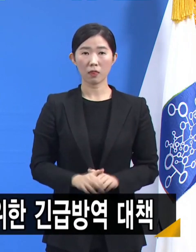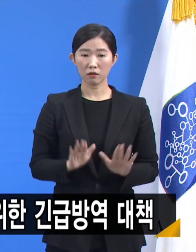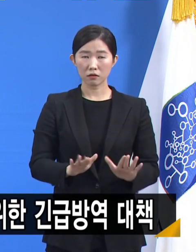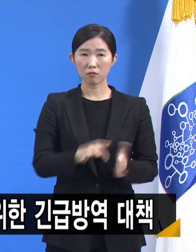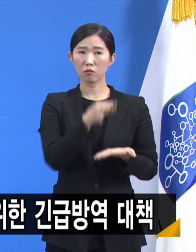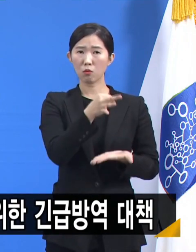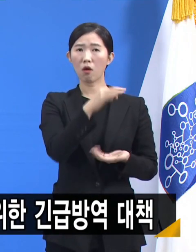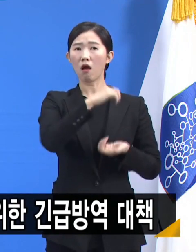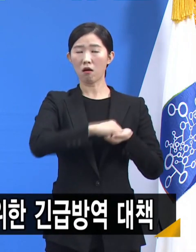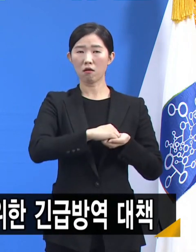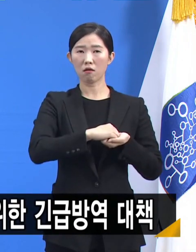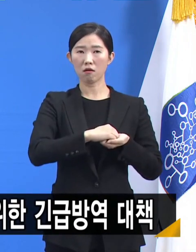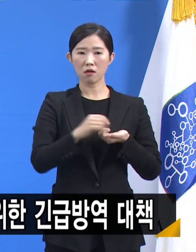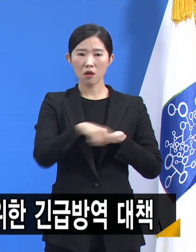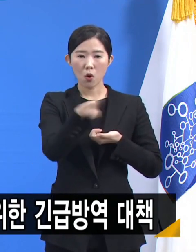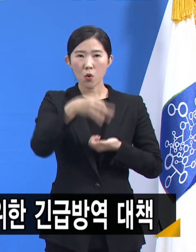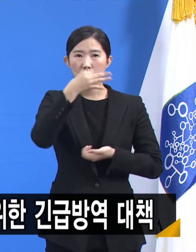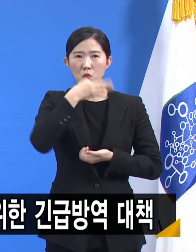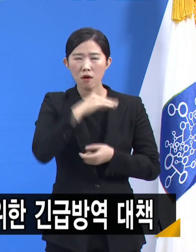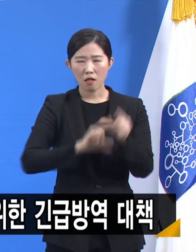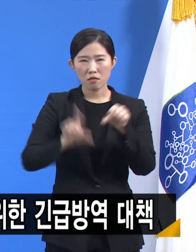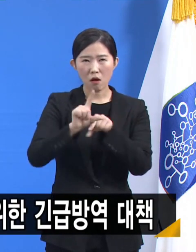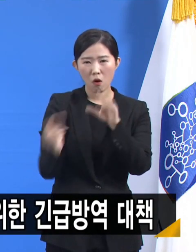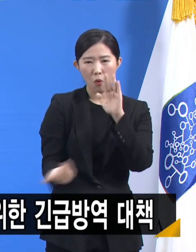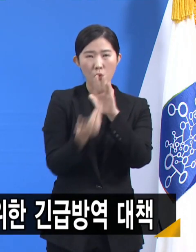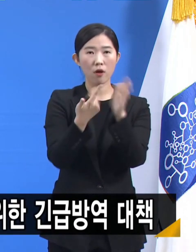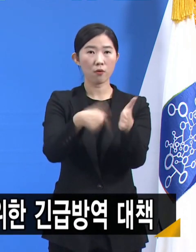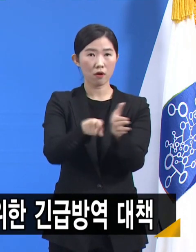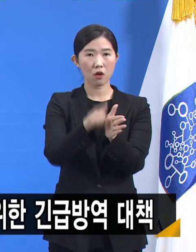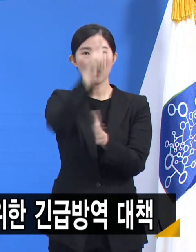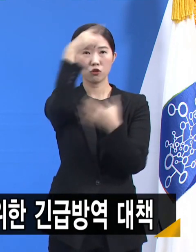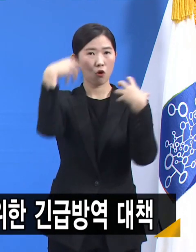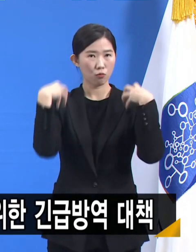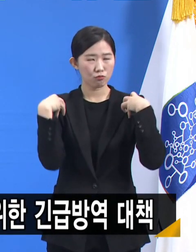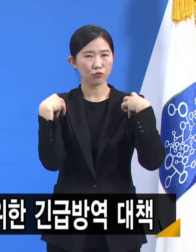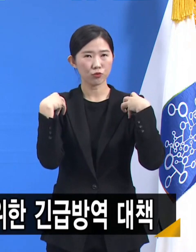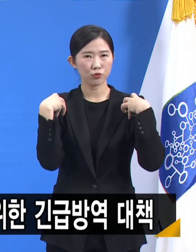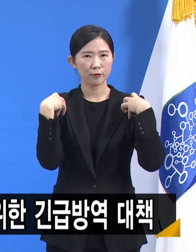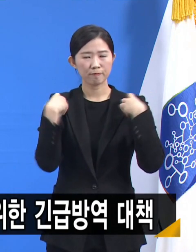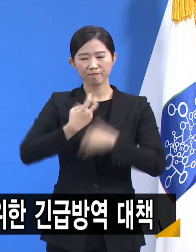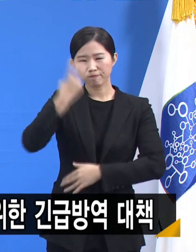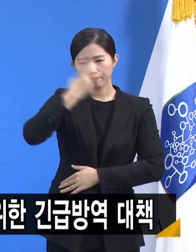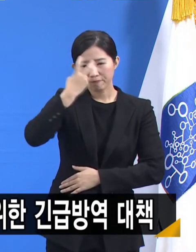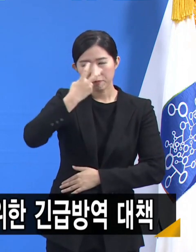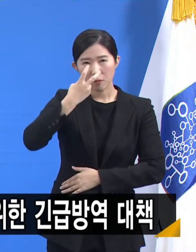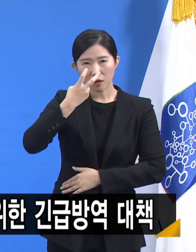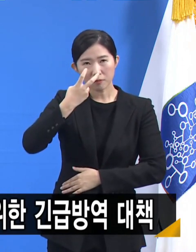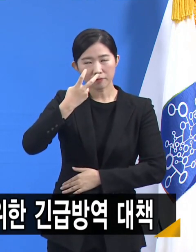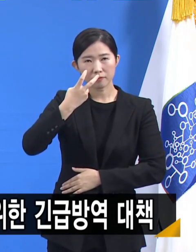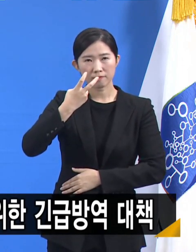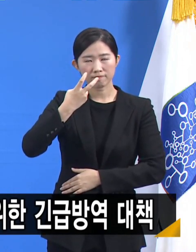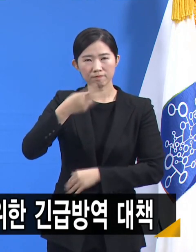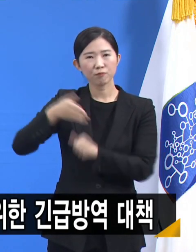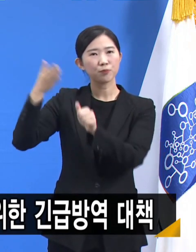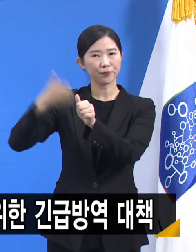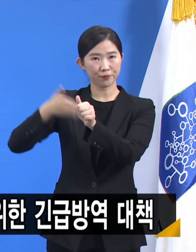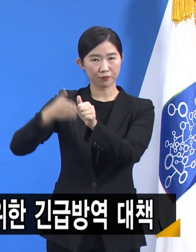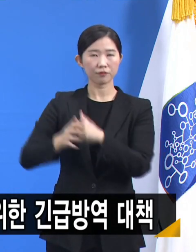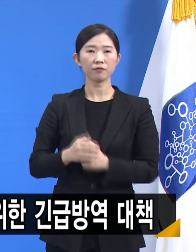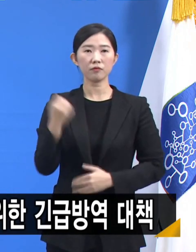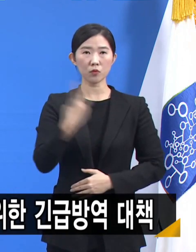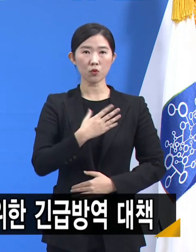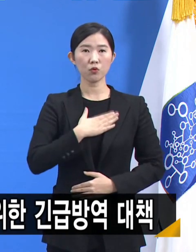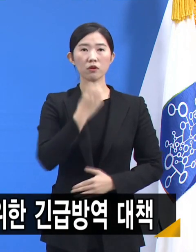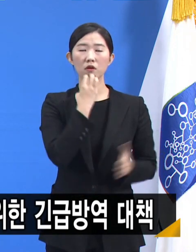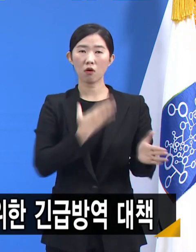극대화할 수 있도록 정부의 전향적이고 적극적인 검토를 요청드리는 동시에 우리 경기도로서도